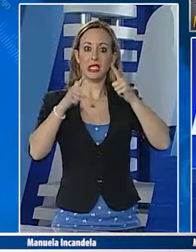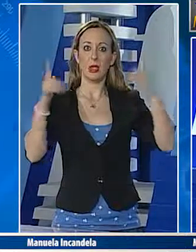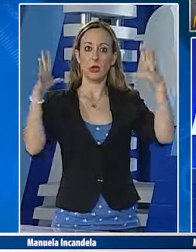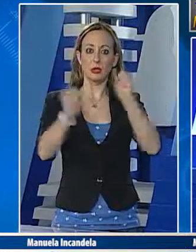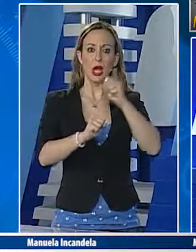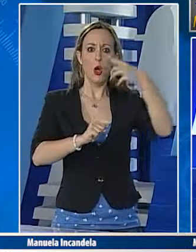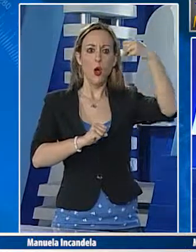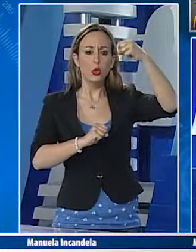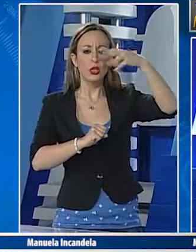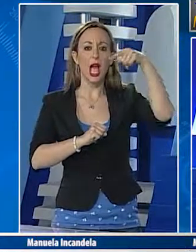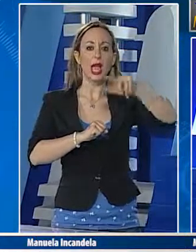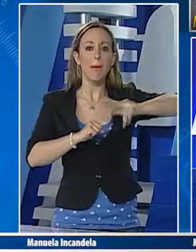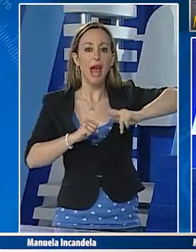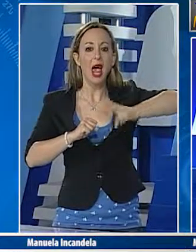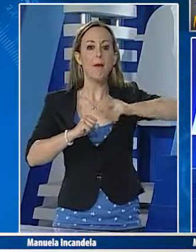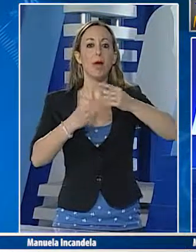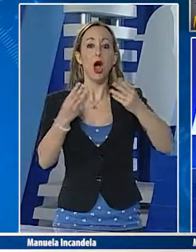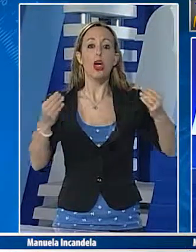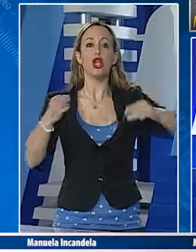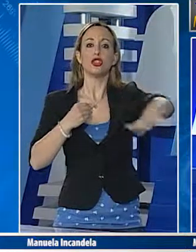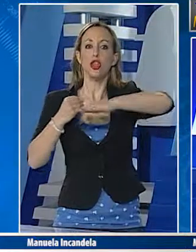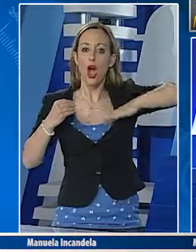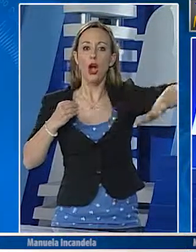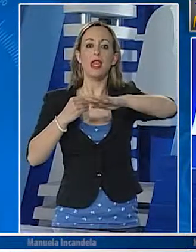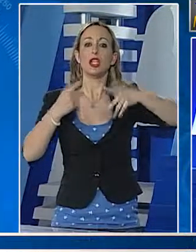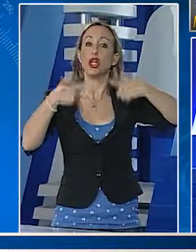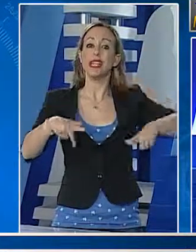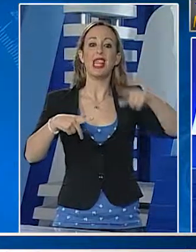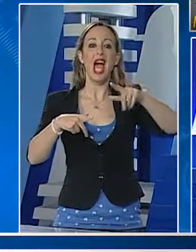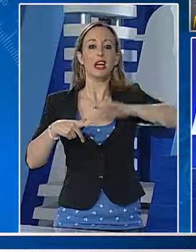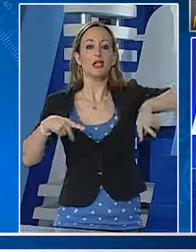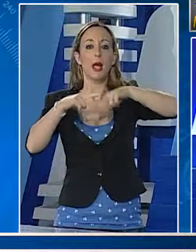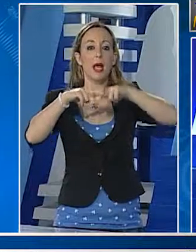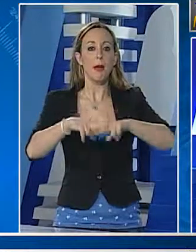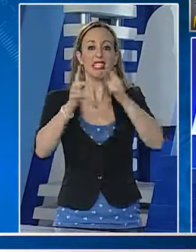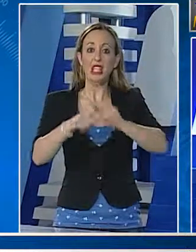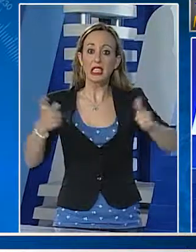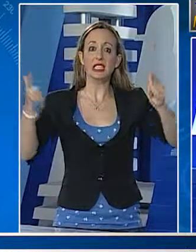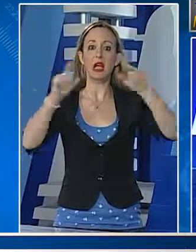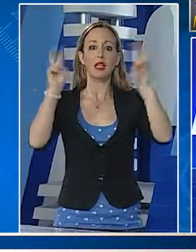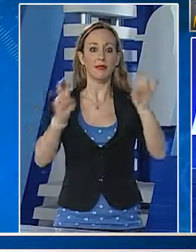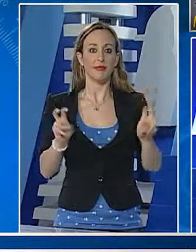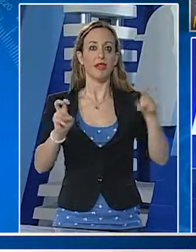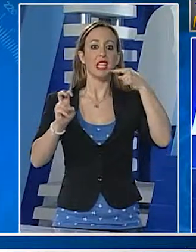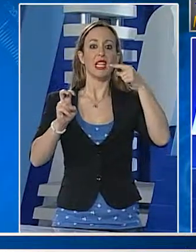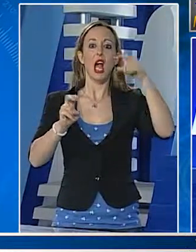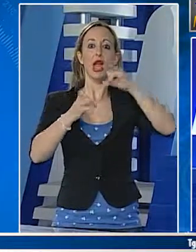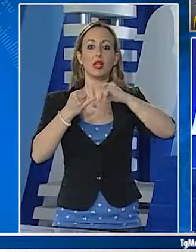Blackout a Palermo, molte zone della città sono rimaste senza energia elettrica per circa mezz'ora. 30 minuti che però hanno